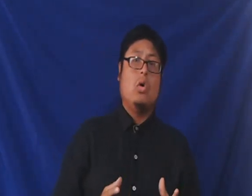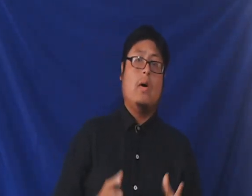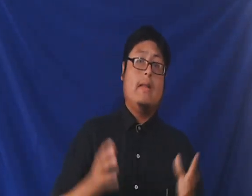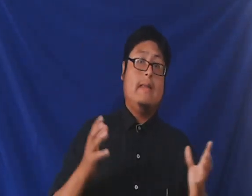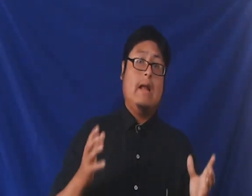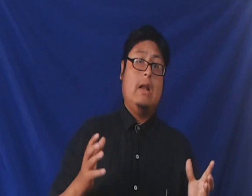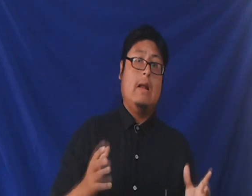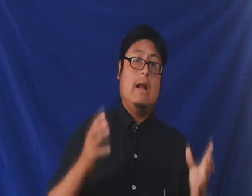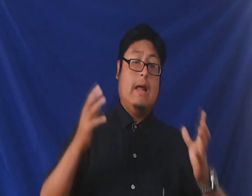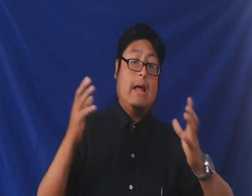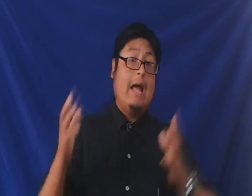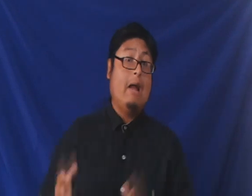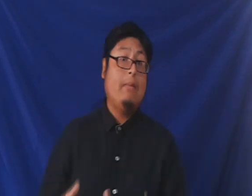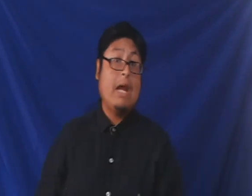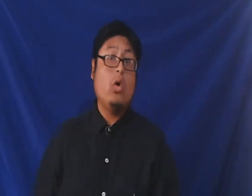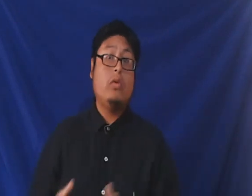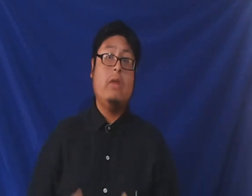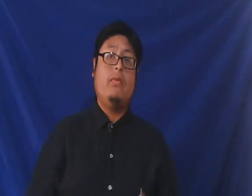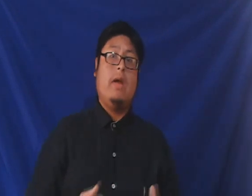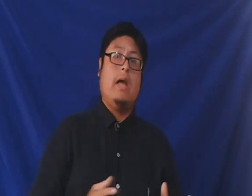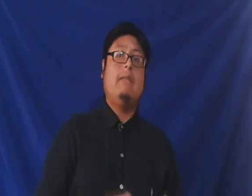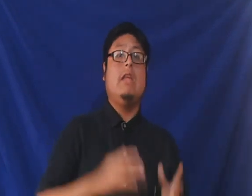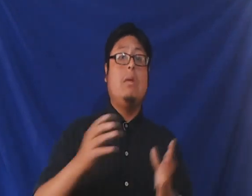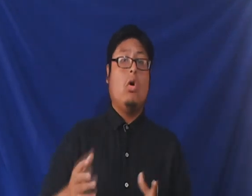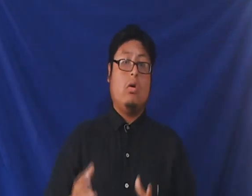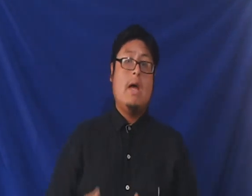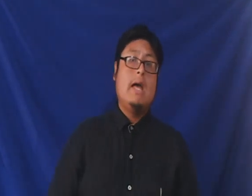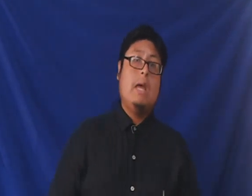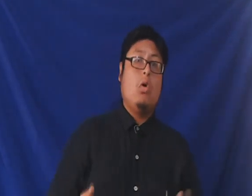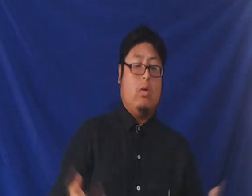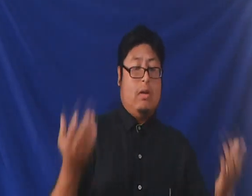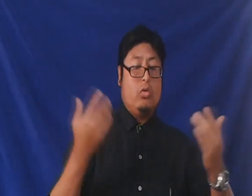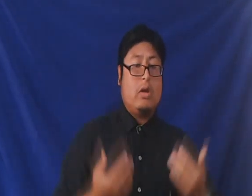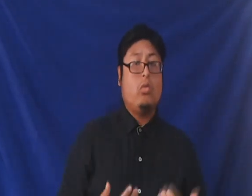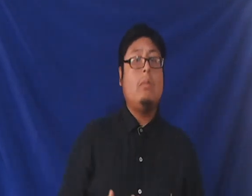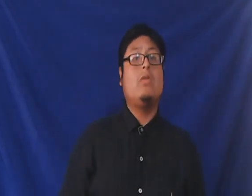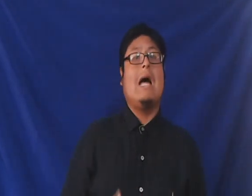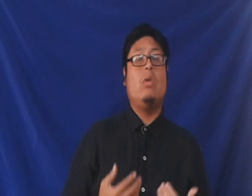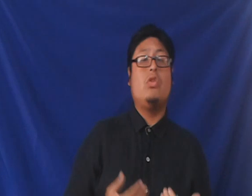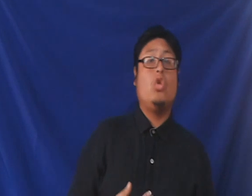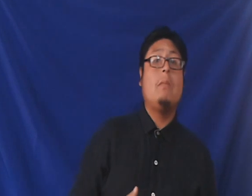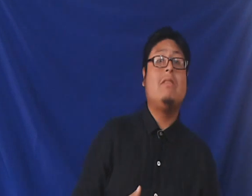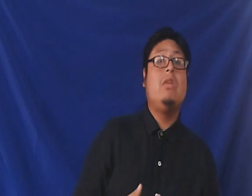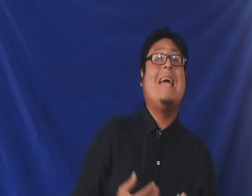del hebreo significa es gibor. Gibor lo traducimos a nuestro idioma significa